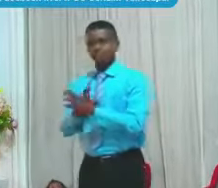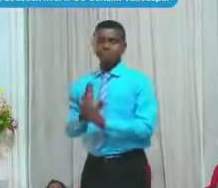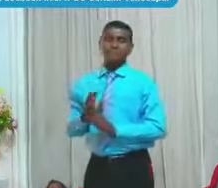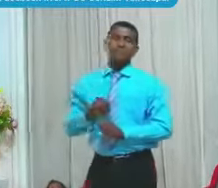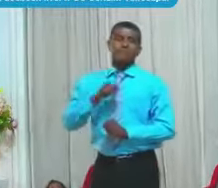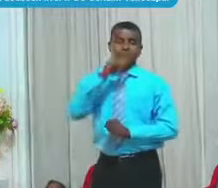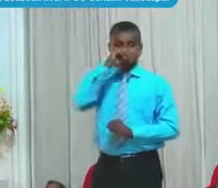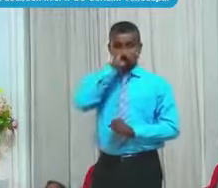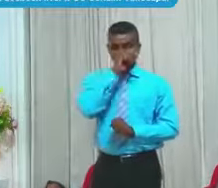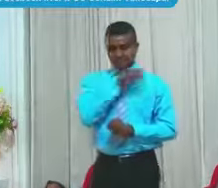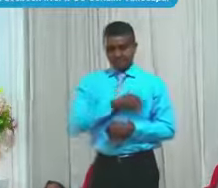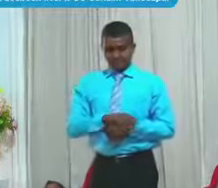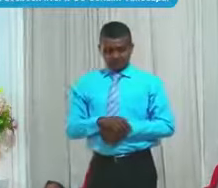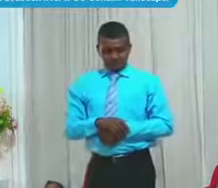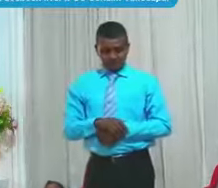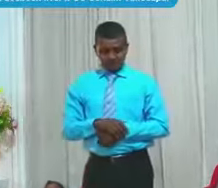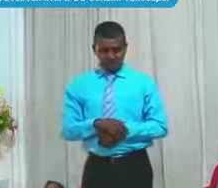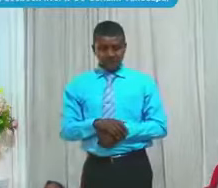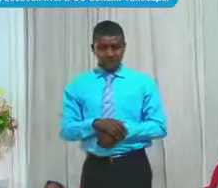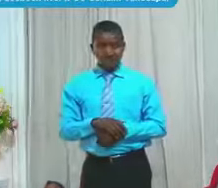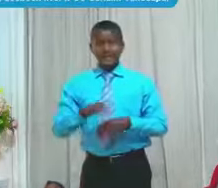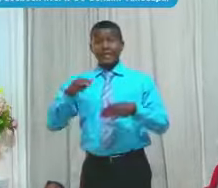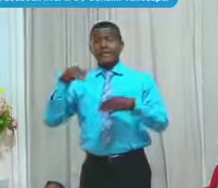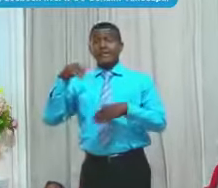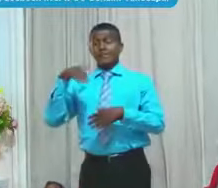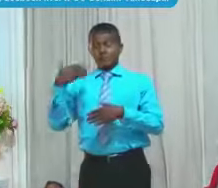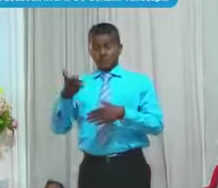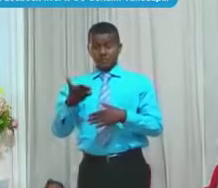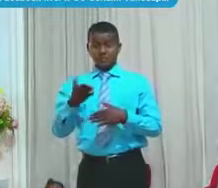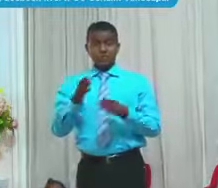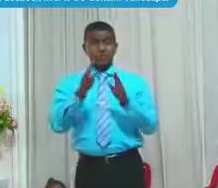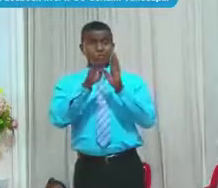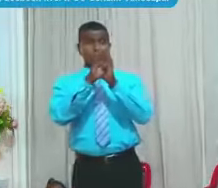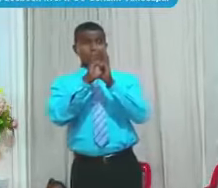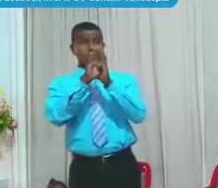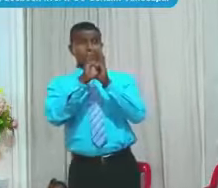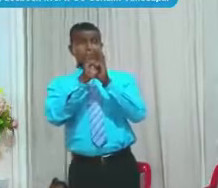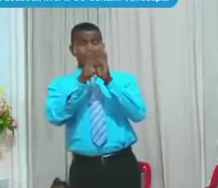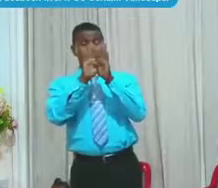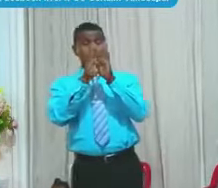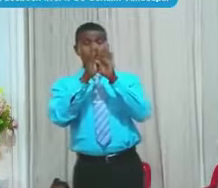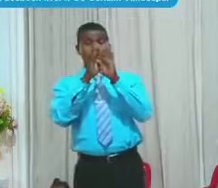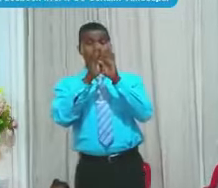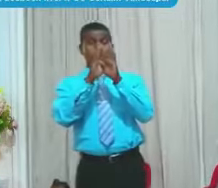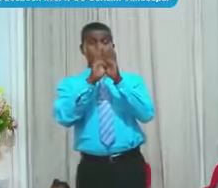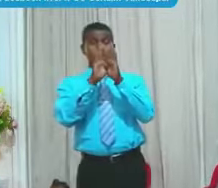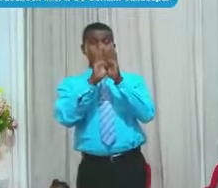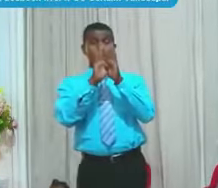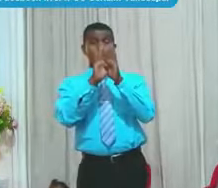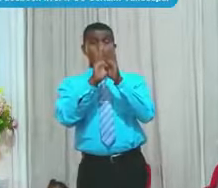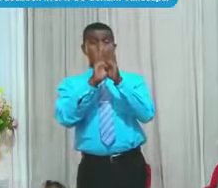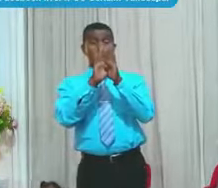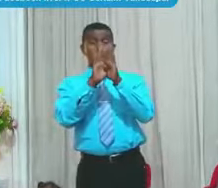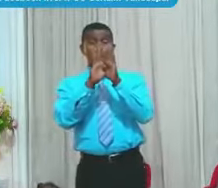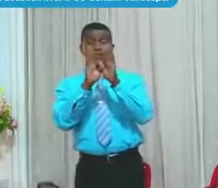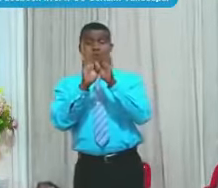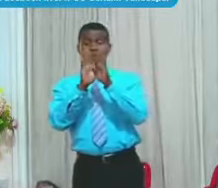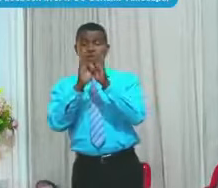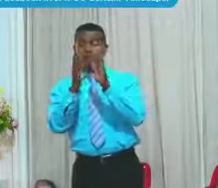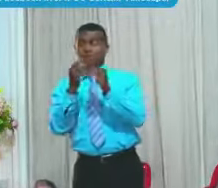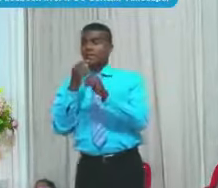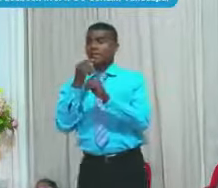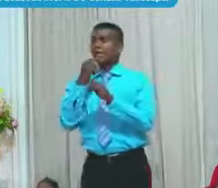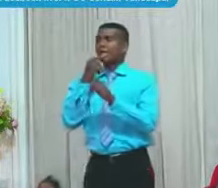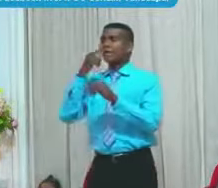Y cuando abrió La puerta El rey Pegó un grito Y dijo Vea que mi Dios Si come Porque